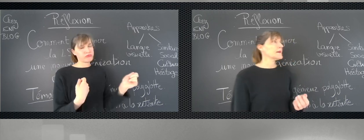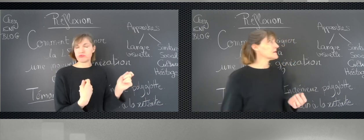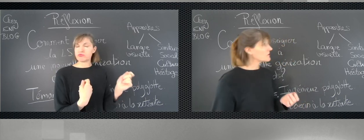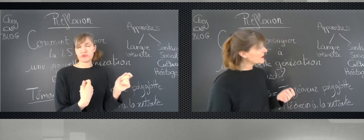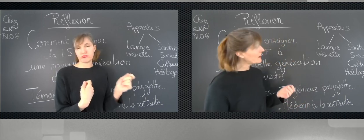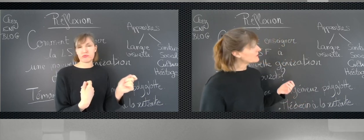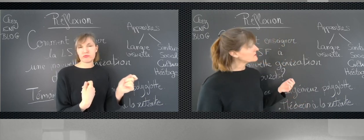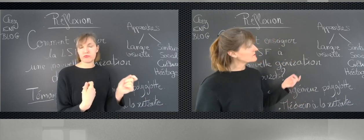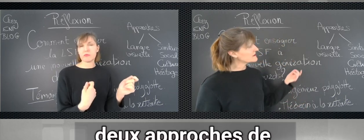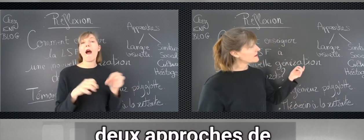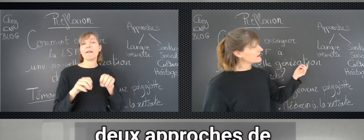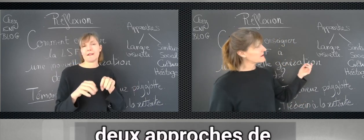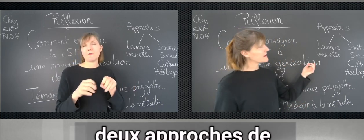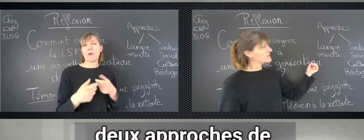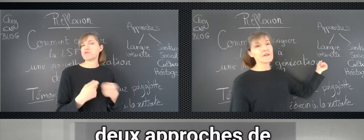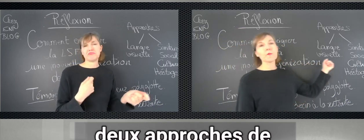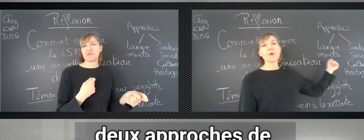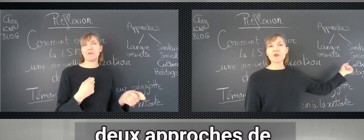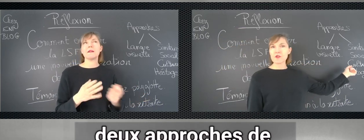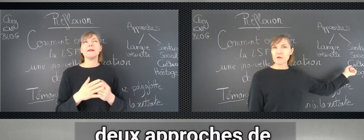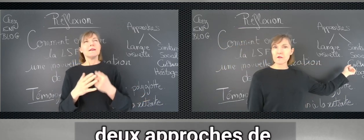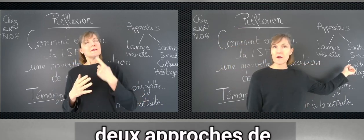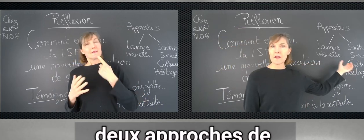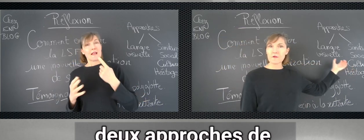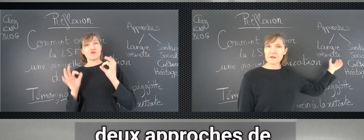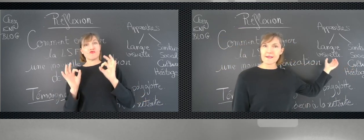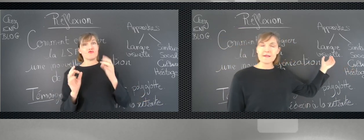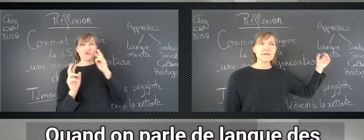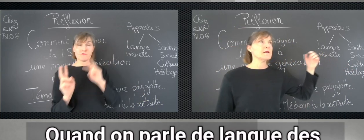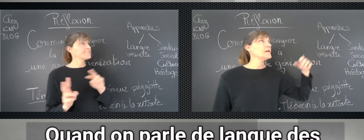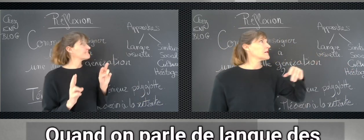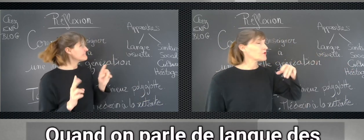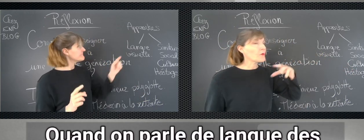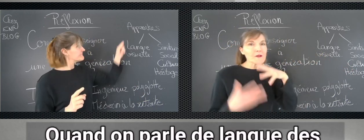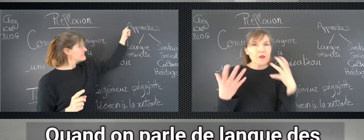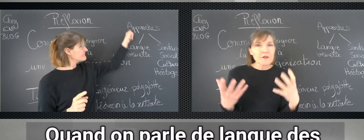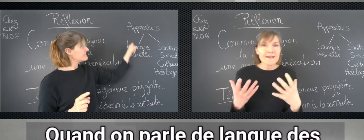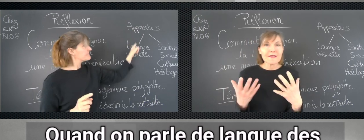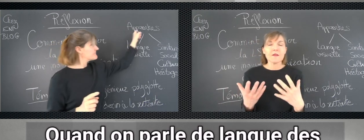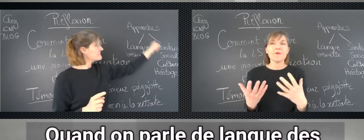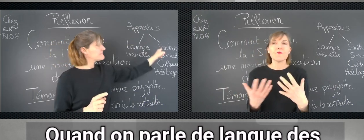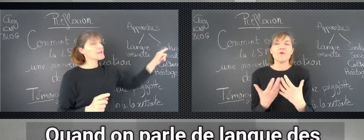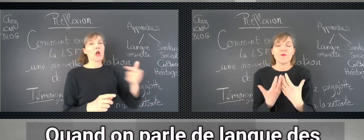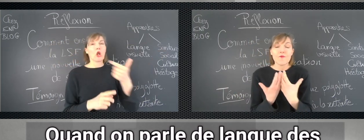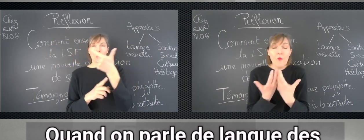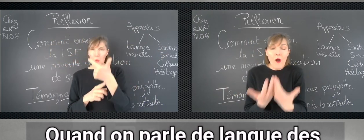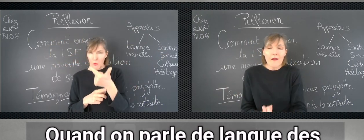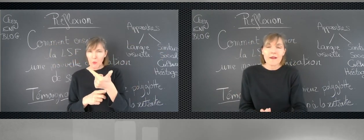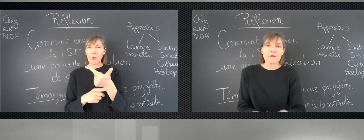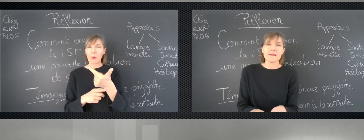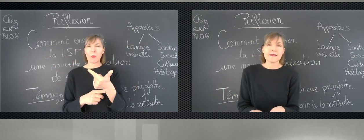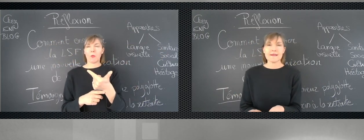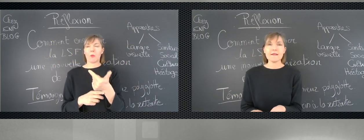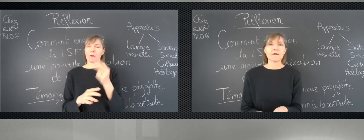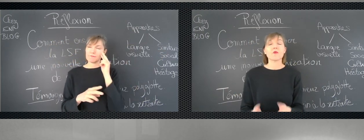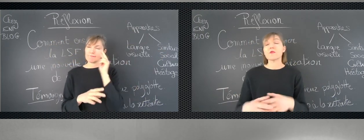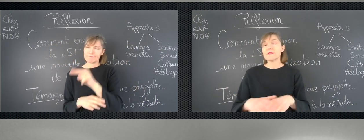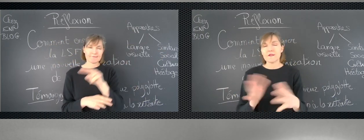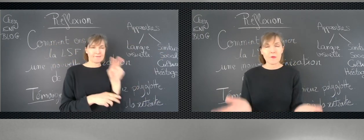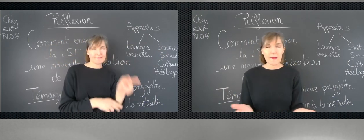Et donc là, on en vient à... Il y a deux approches dans la langue des signes. Quand on parle de langue des signes, il faut voir la langue des signes, qu'on l'enseigne ou pas.